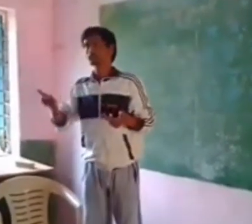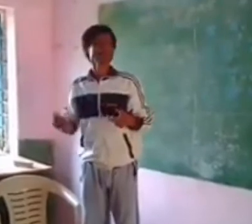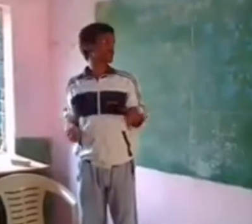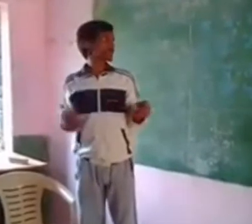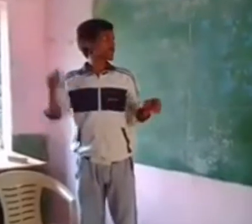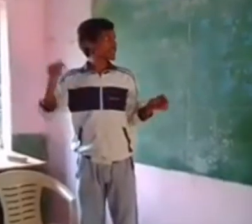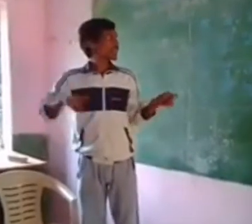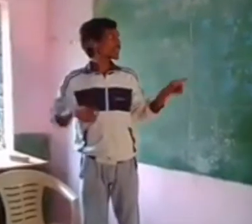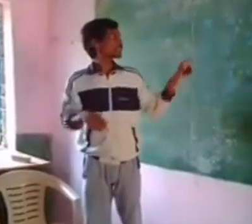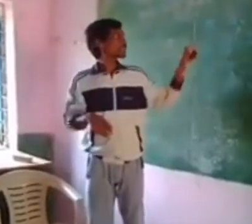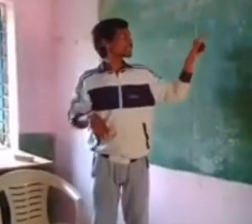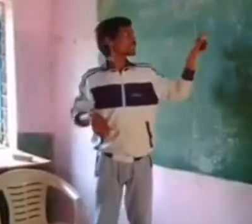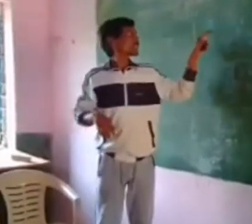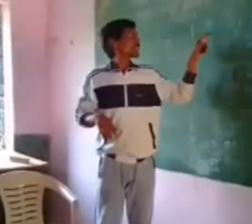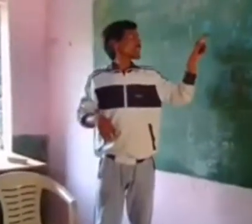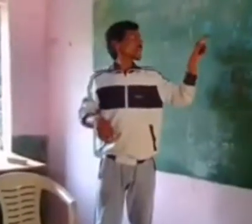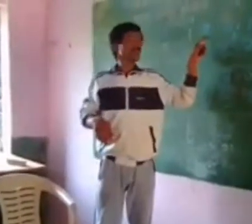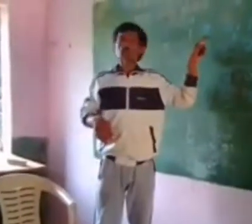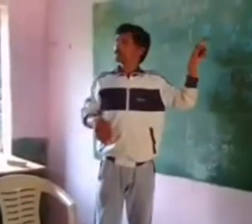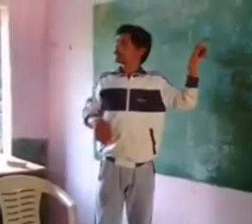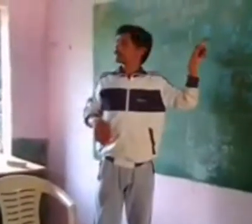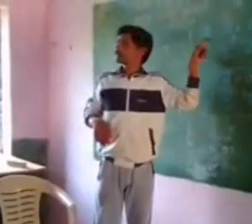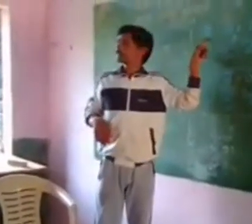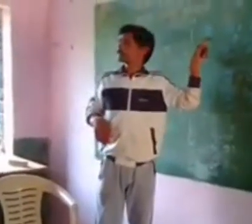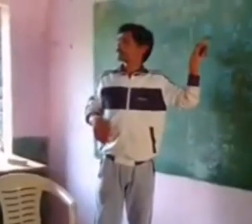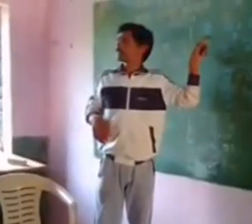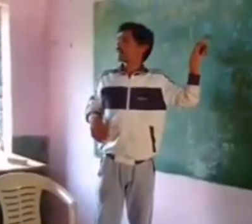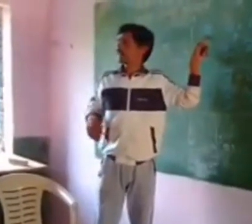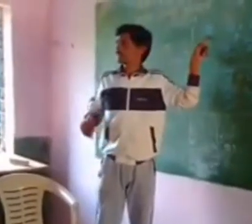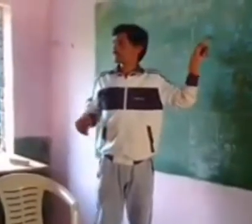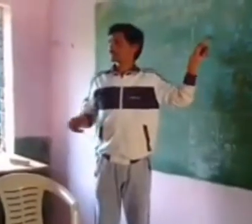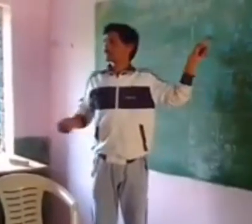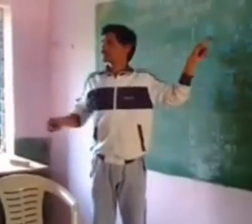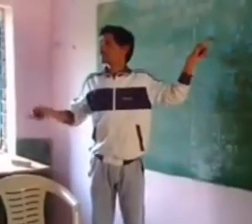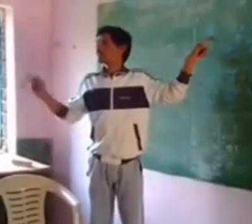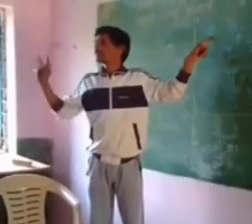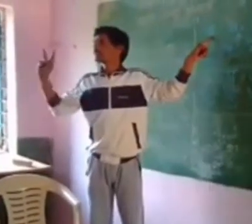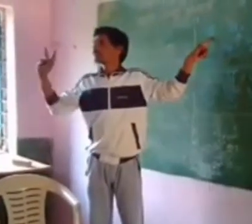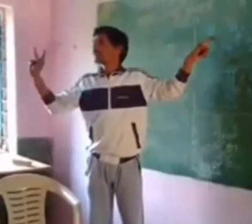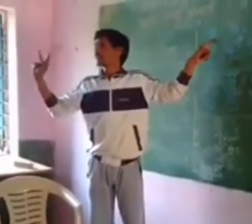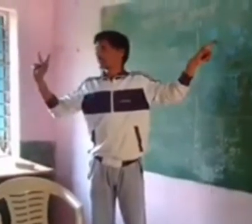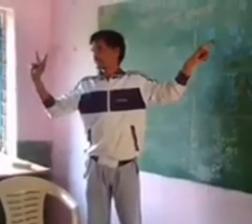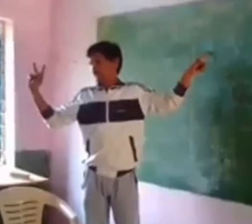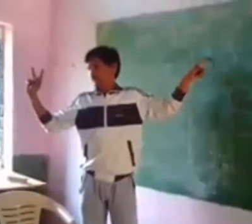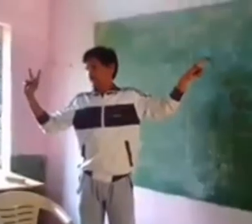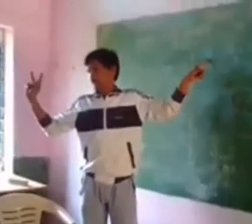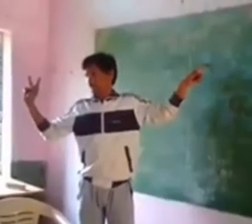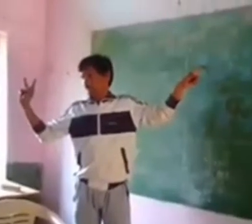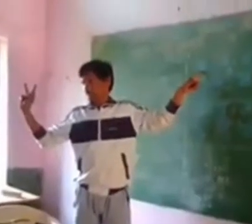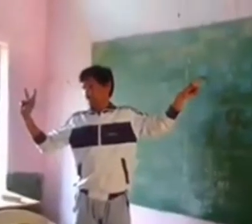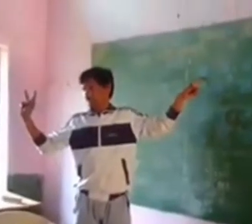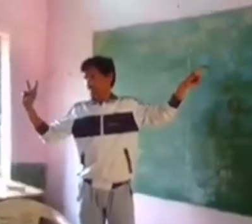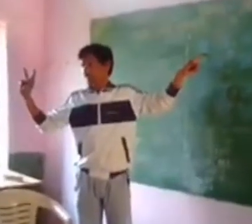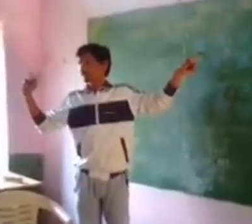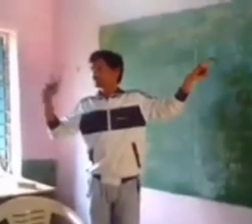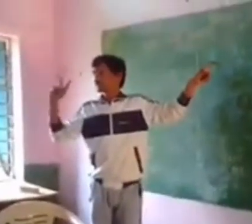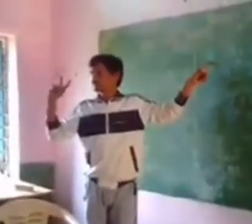बन माला अब आज का का